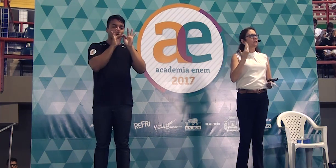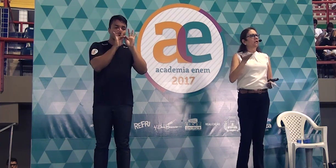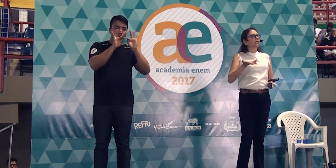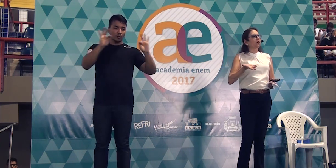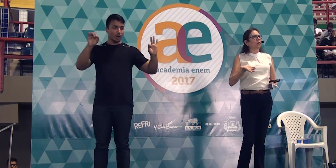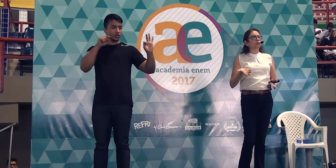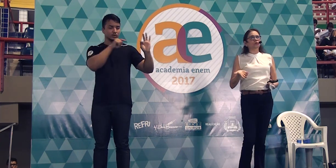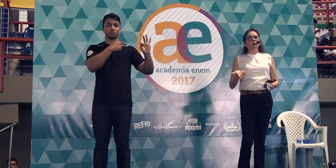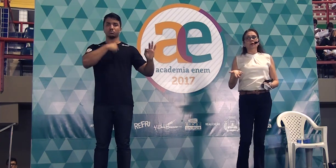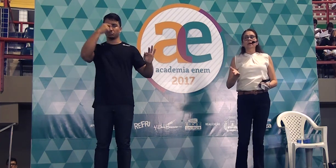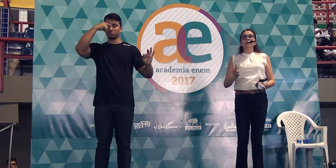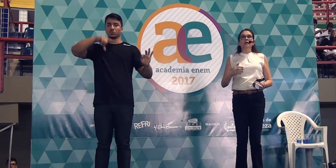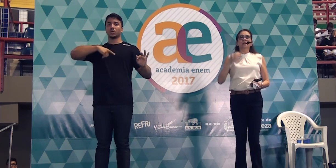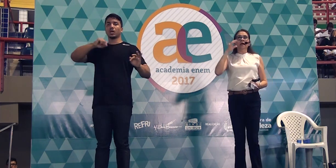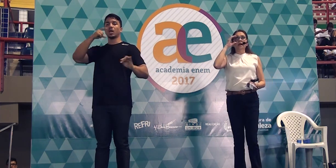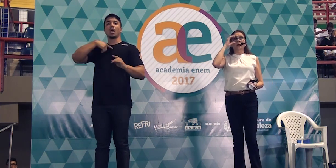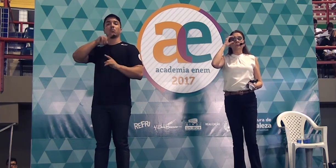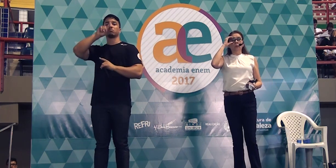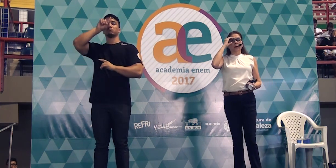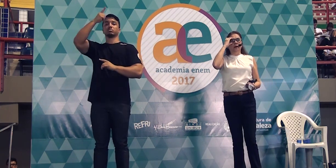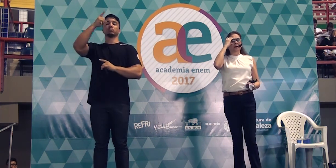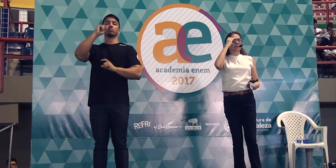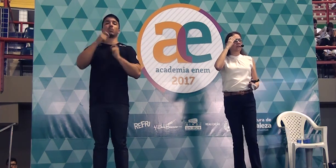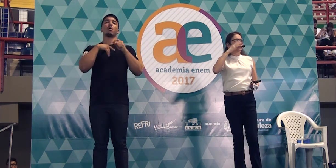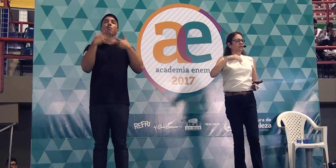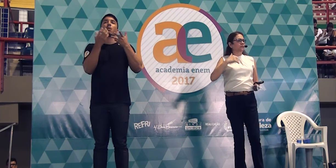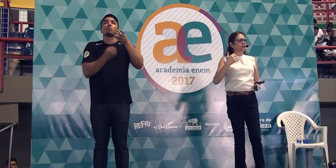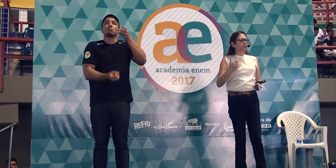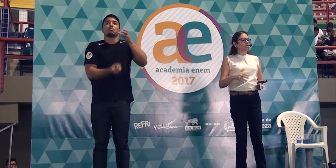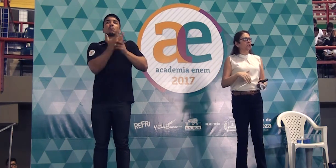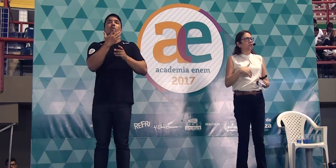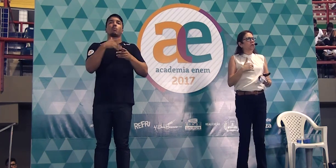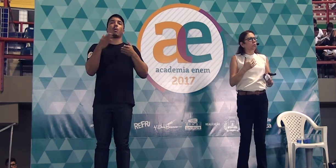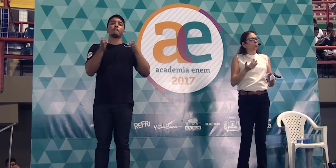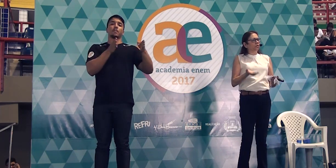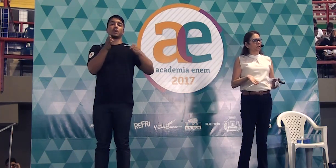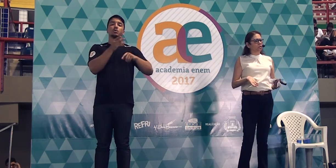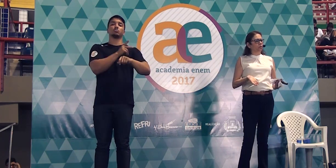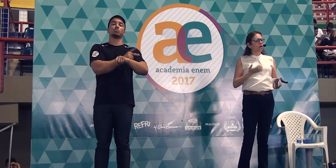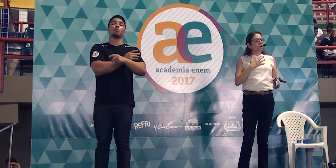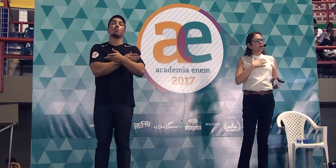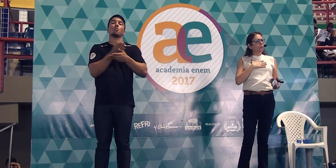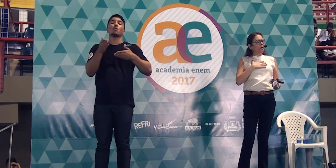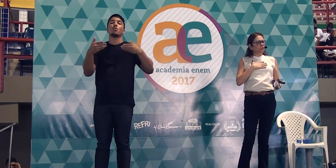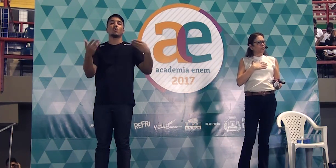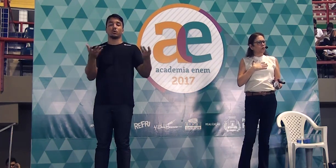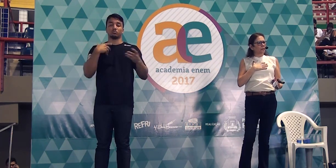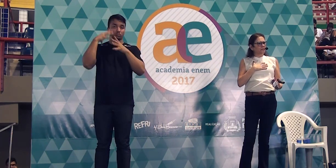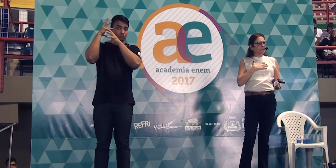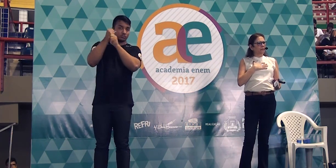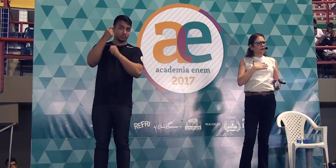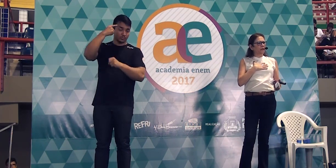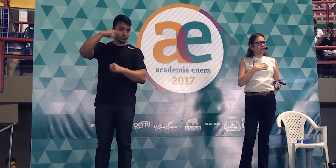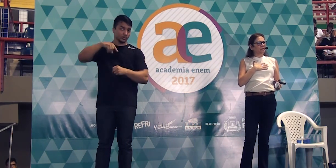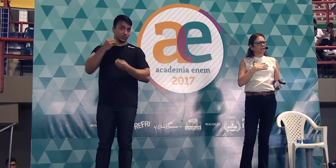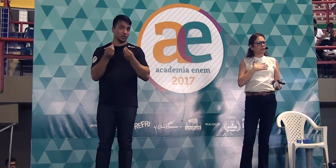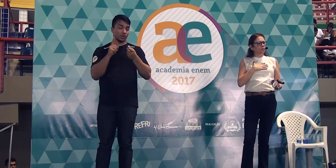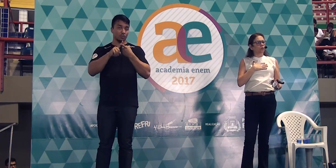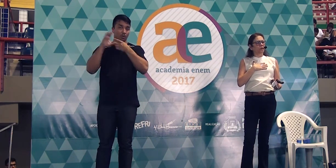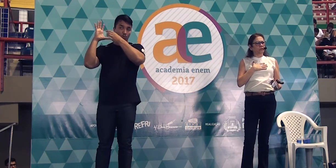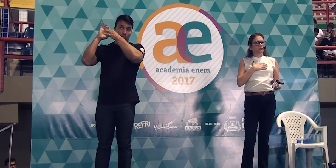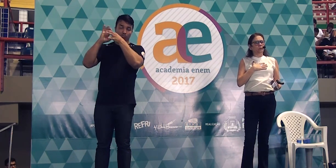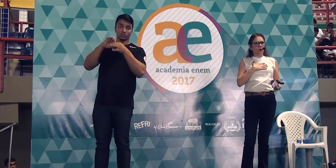sabemos quem é o autor, em que época essa frase foi dita e nenhum contexto. Eu posso começar a minha